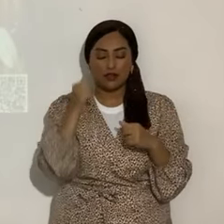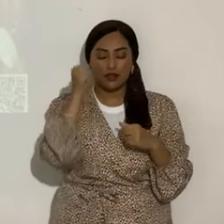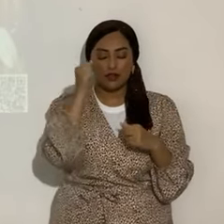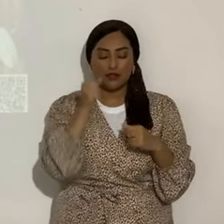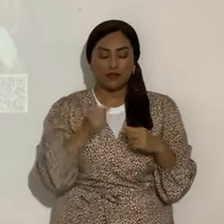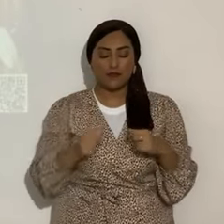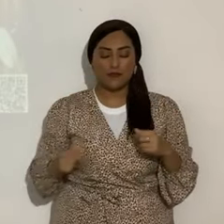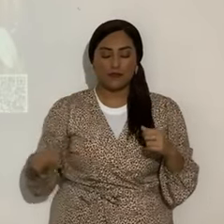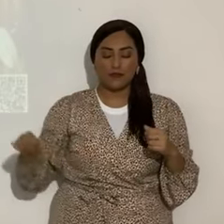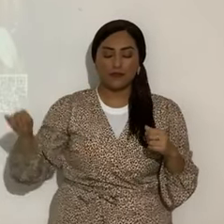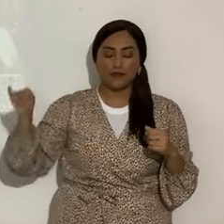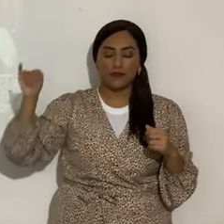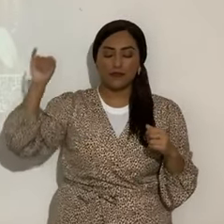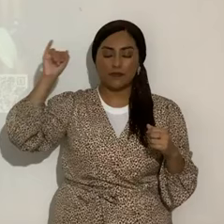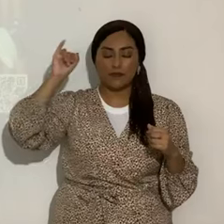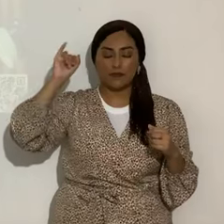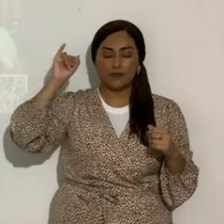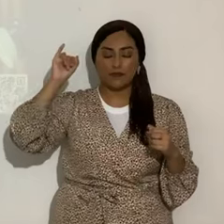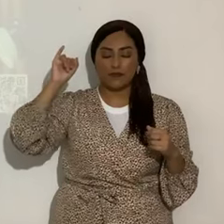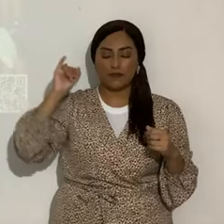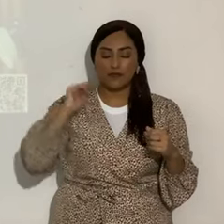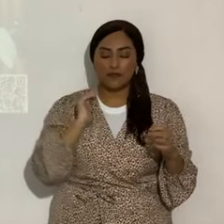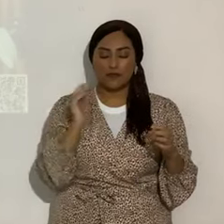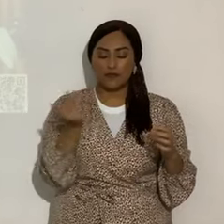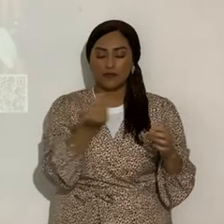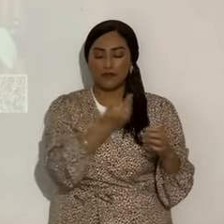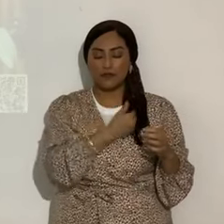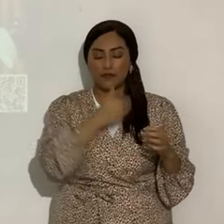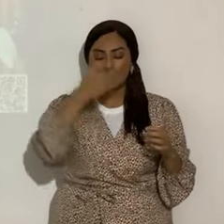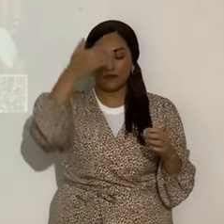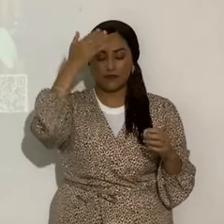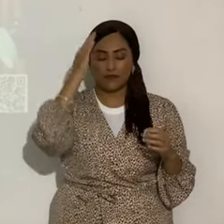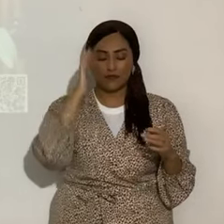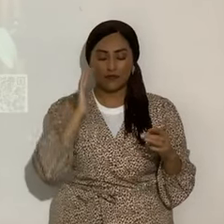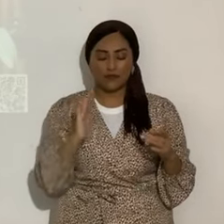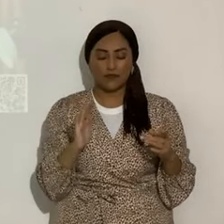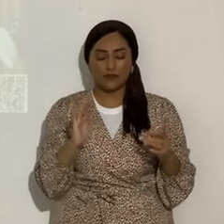Adonai Eloheinu,